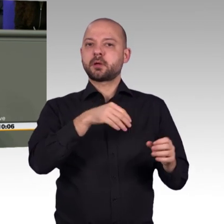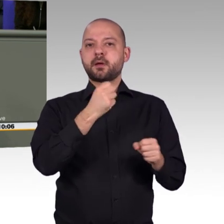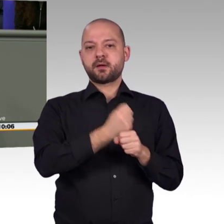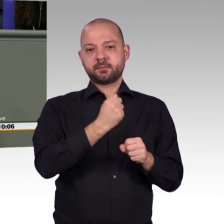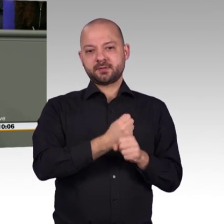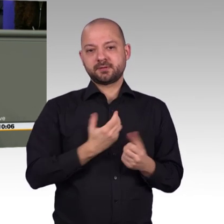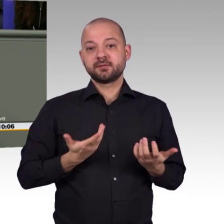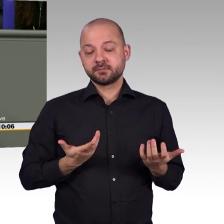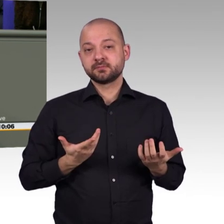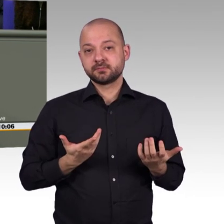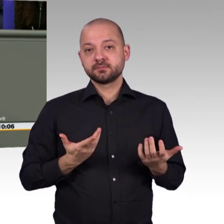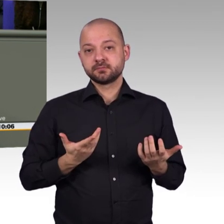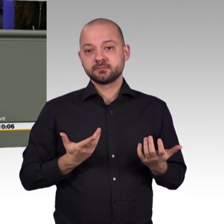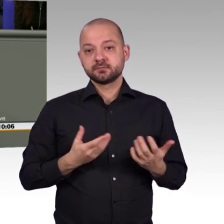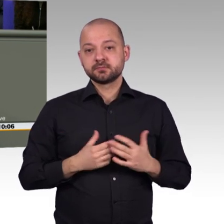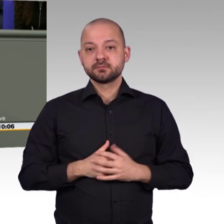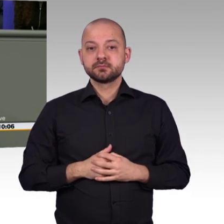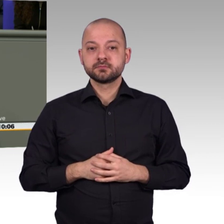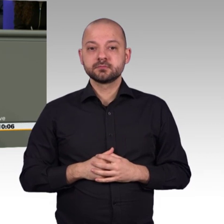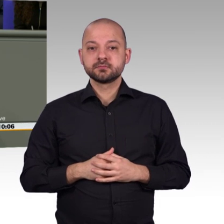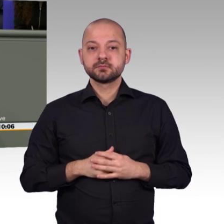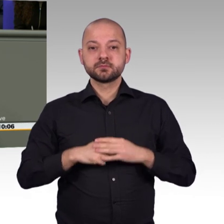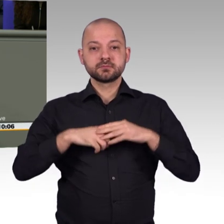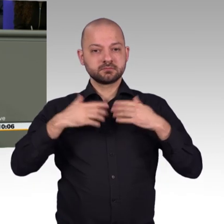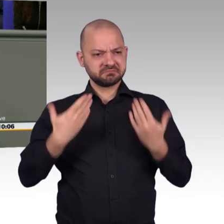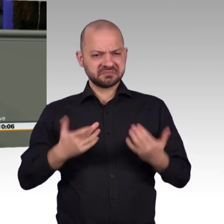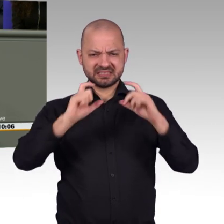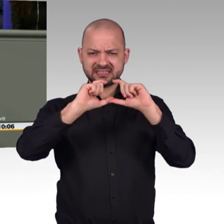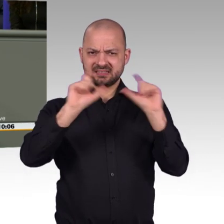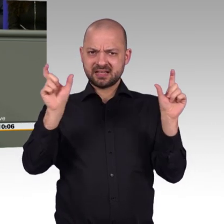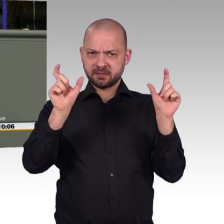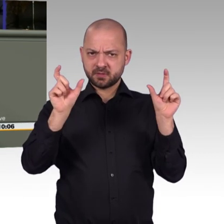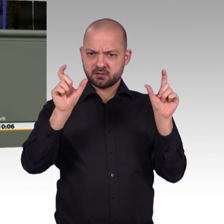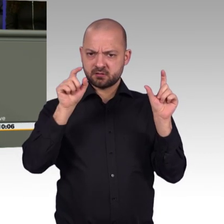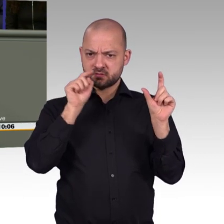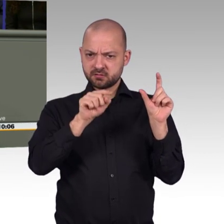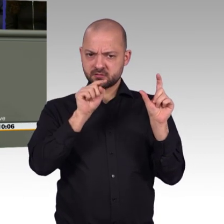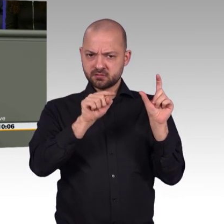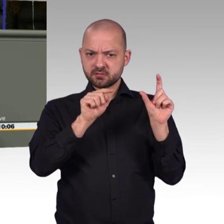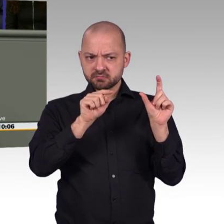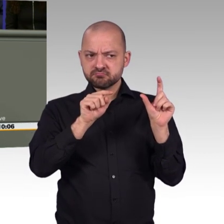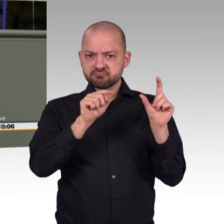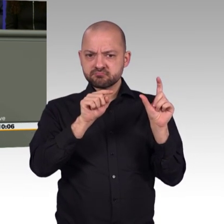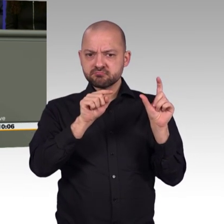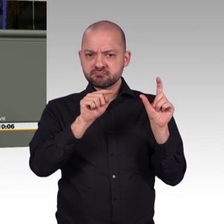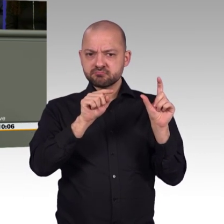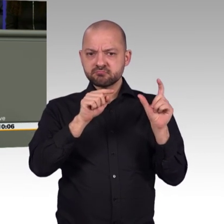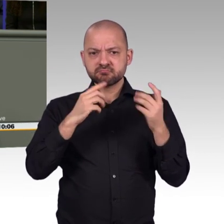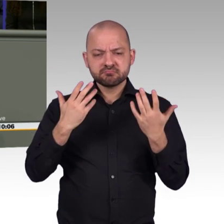Jens Zimmermann ist auf den Digitalpakt Schule eingegangen. Auf die Erfolge, die wir jetzt da hier gemeinsam erzielen. Aber ich möchte Ihnen auch in Erinnerung